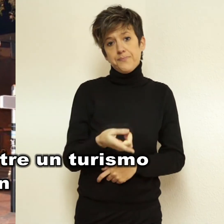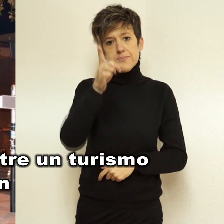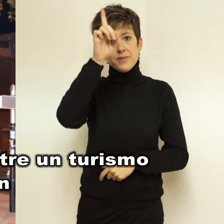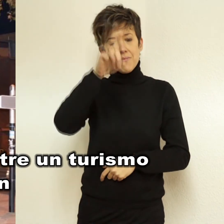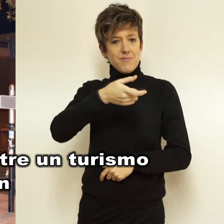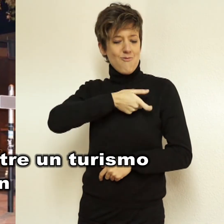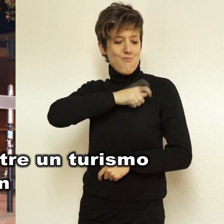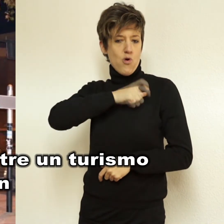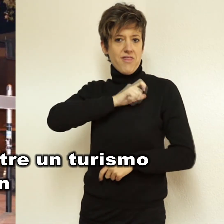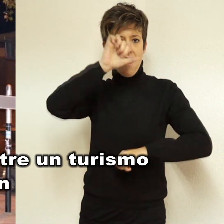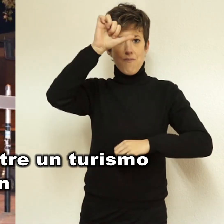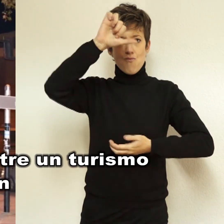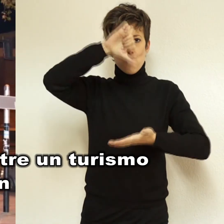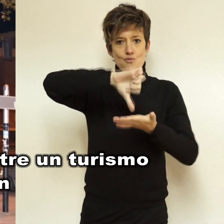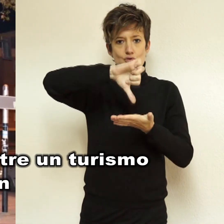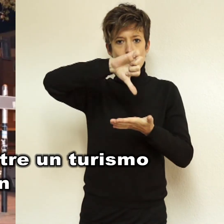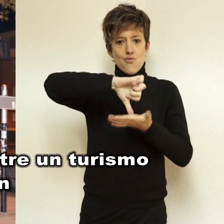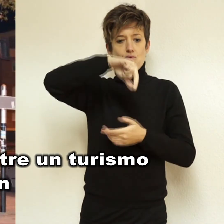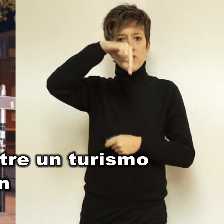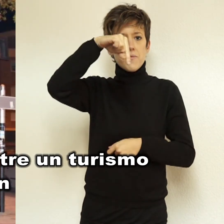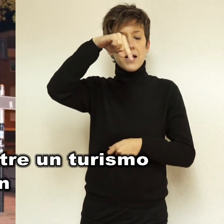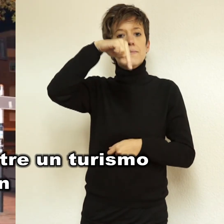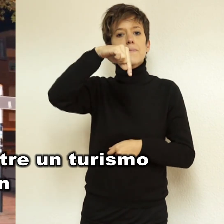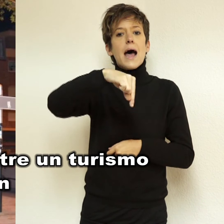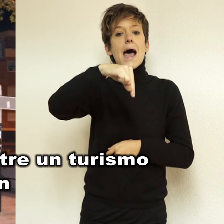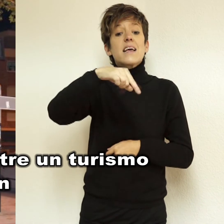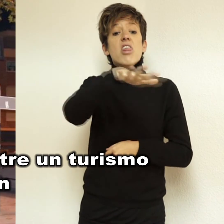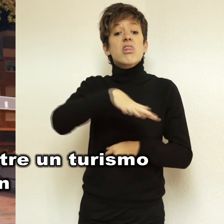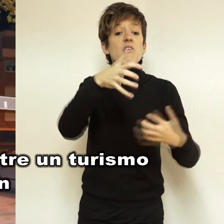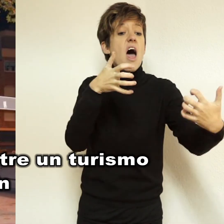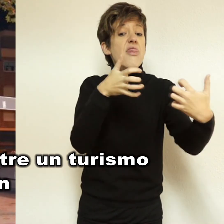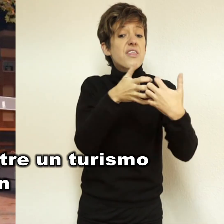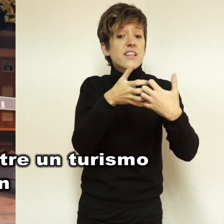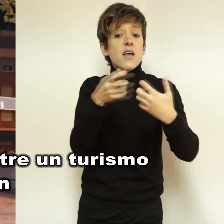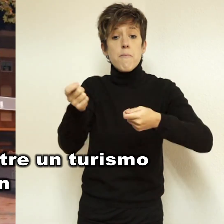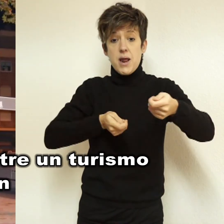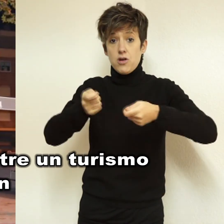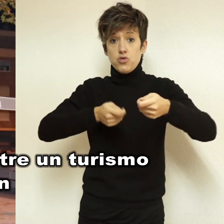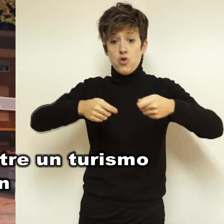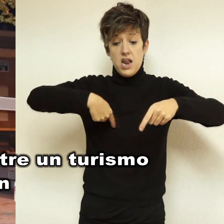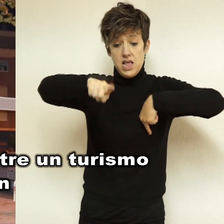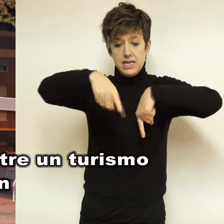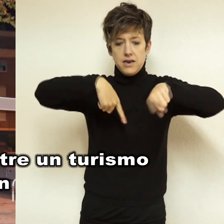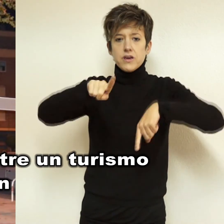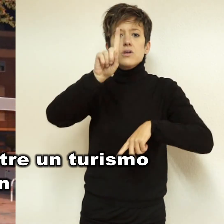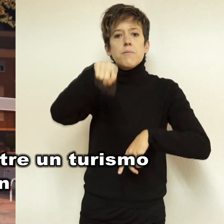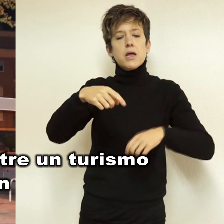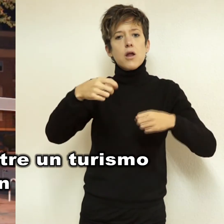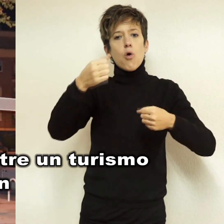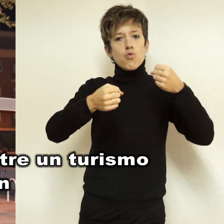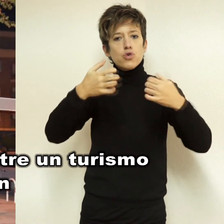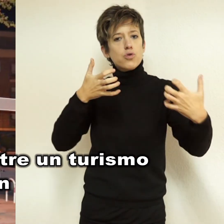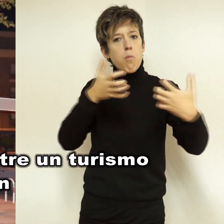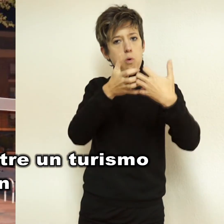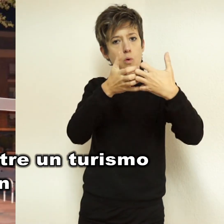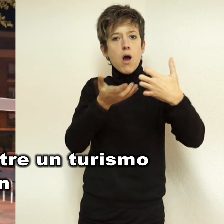Agentes de la policía municipal y de atestados se acercaron hasta el lugar del accidente para regular el tráfico en la zona y realizar la retirada